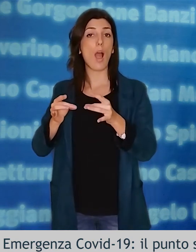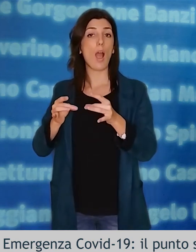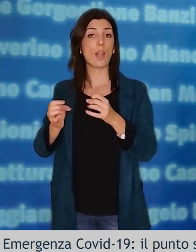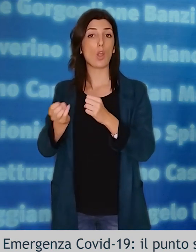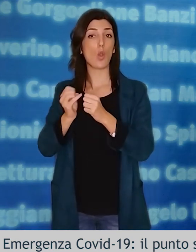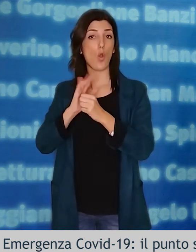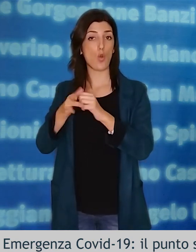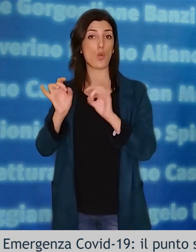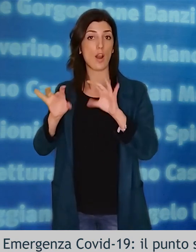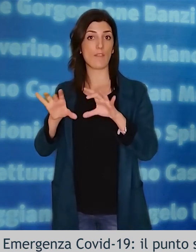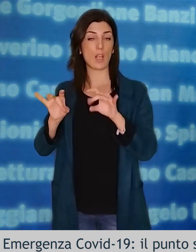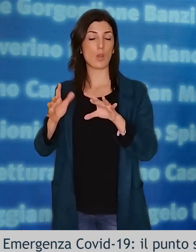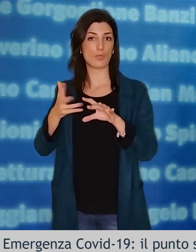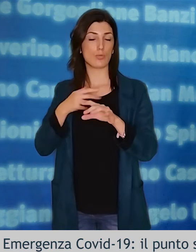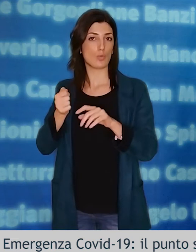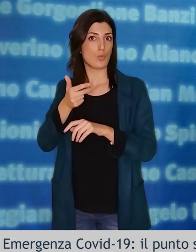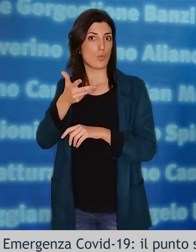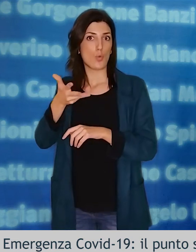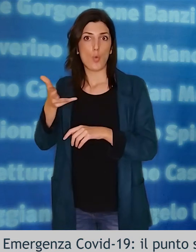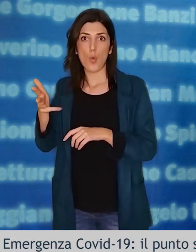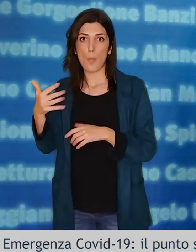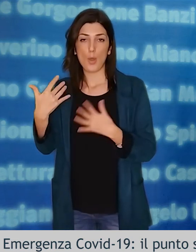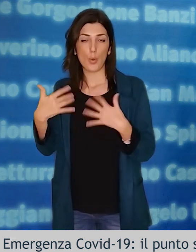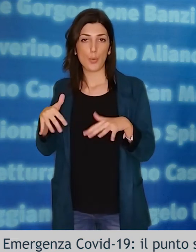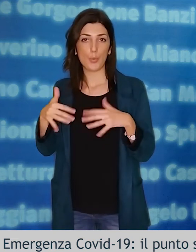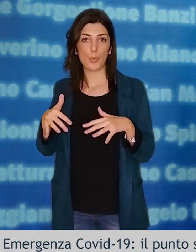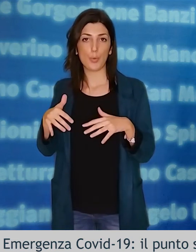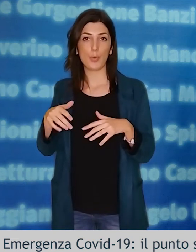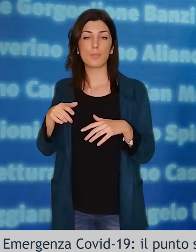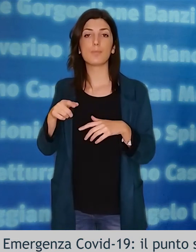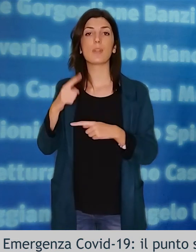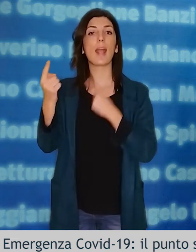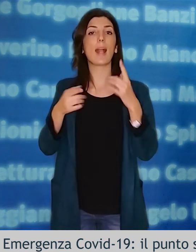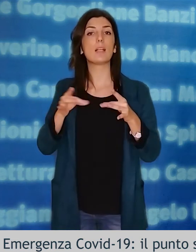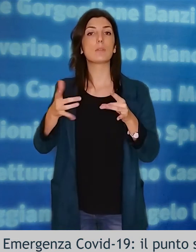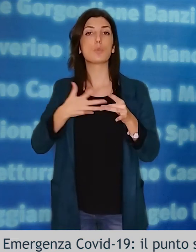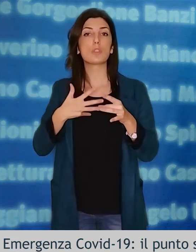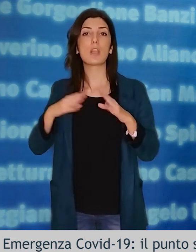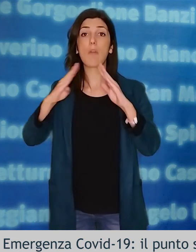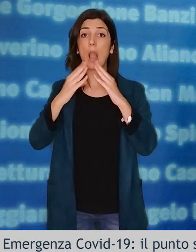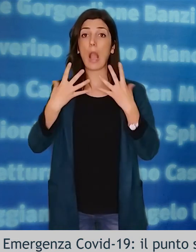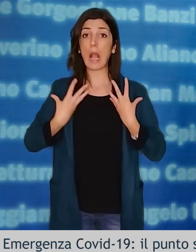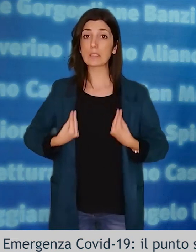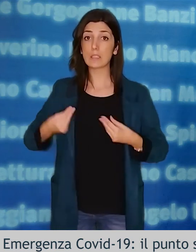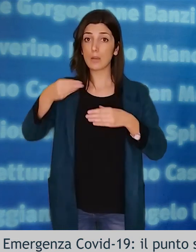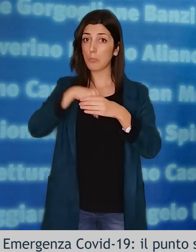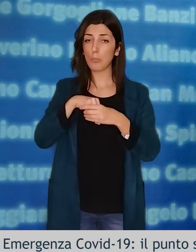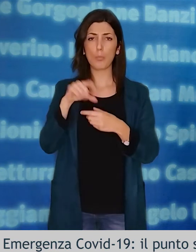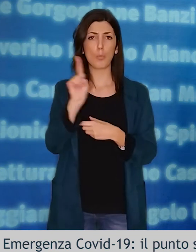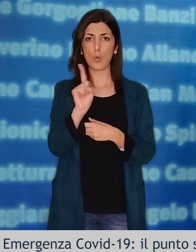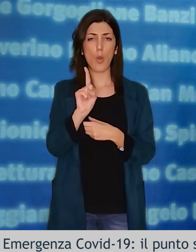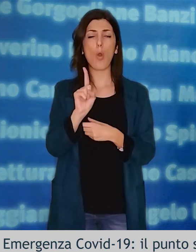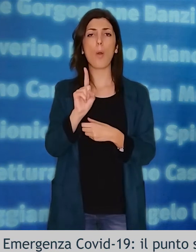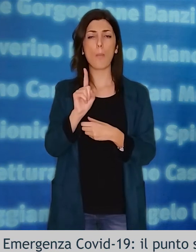con numerosità abnorme. I positivi non si sono registrati in case di riposo, ma coinvolgono una fascia di